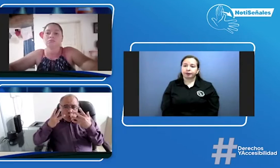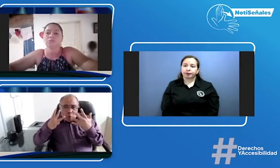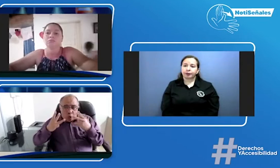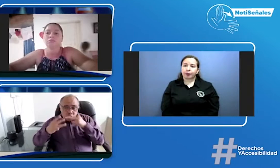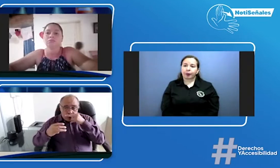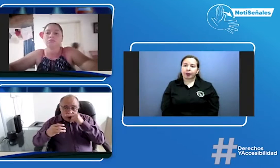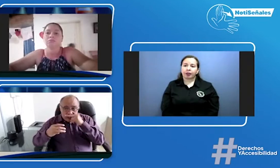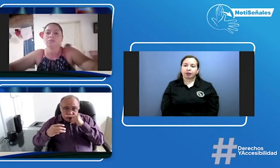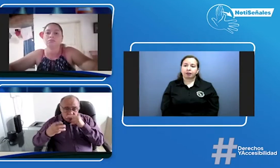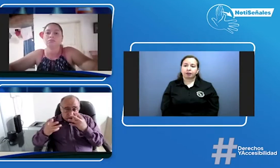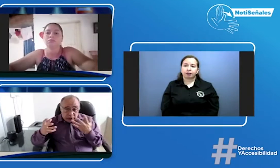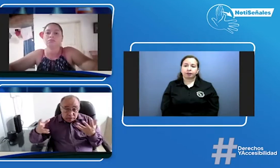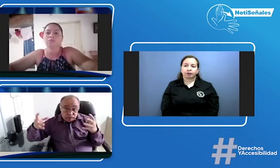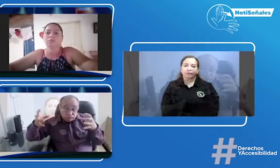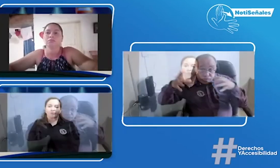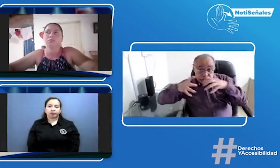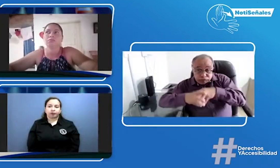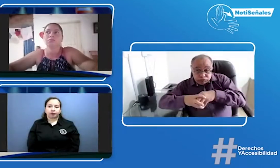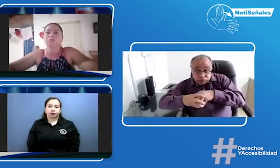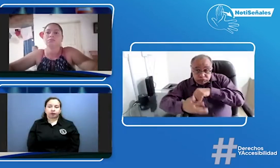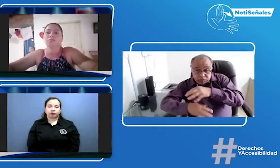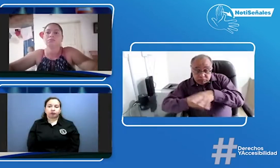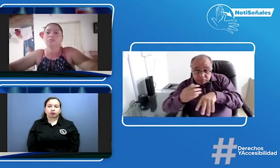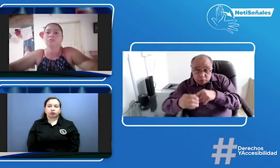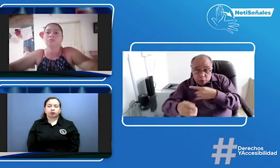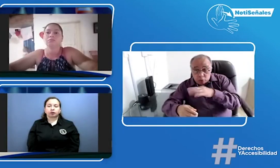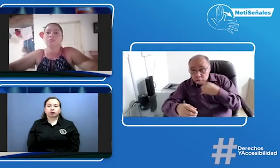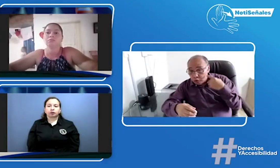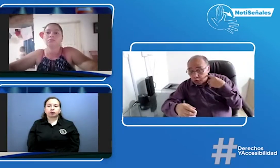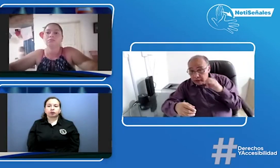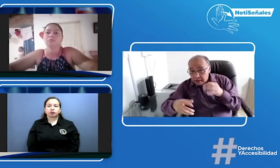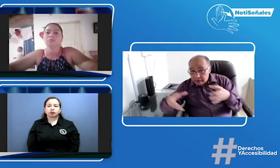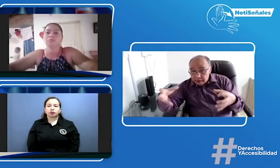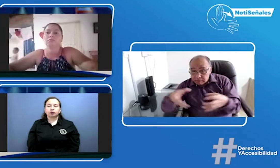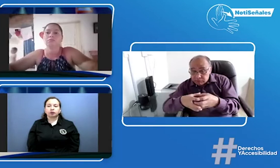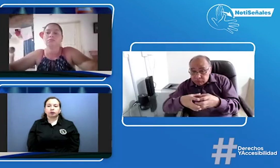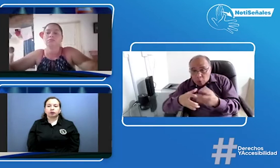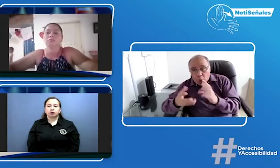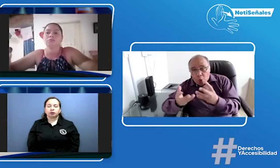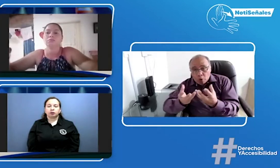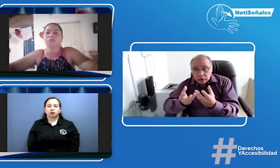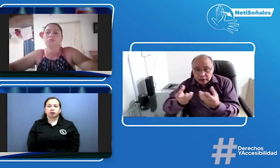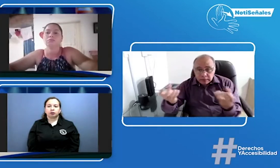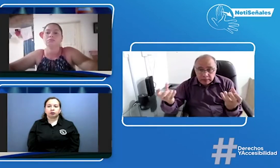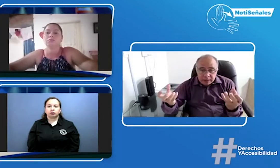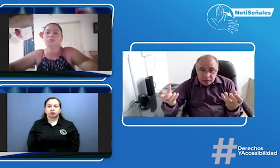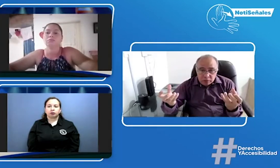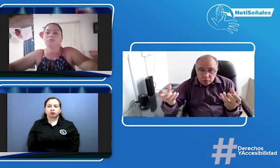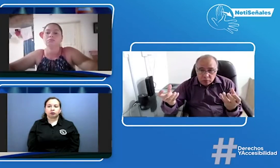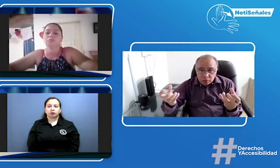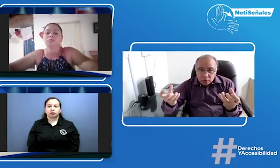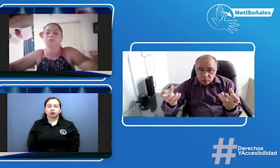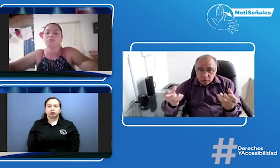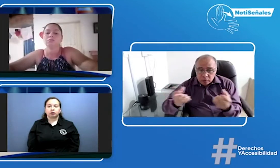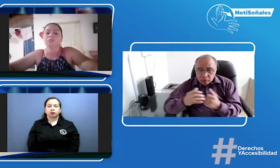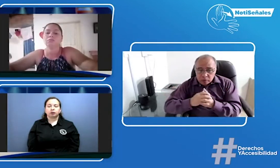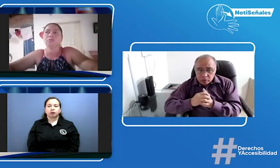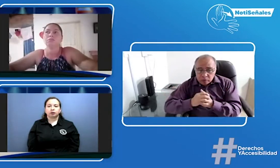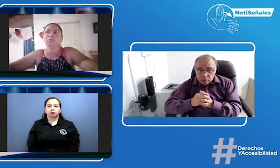y de los ocho niños ellos están integrados en un mismo salón con estudiantes oyentes